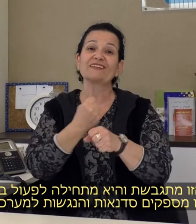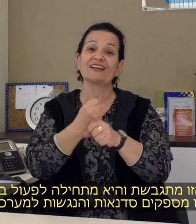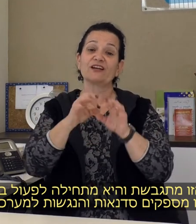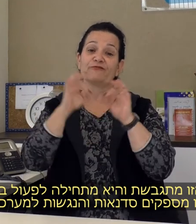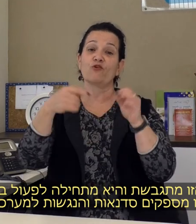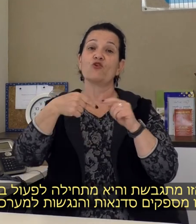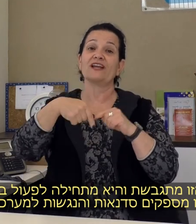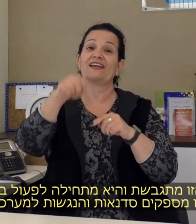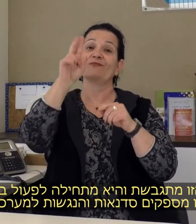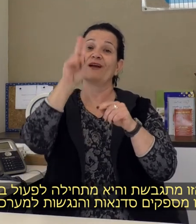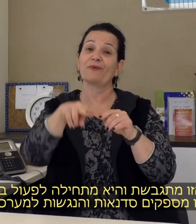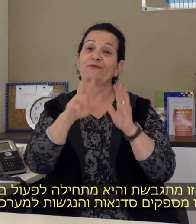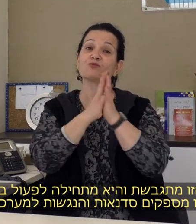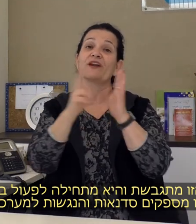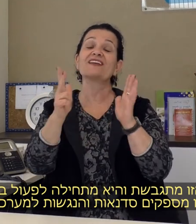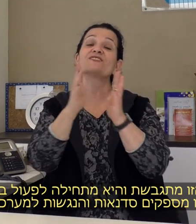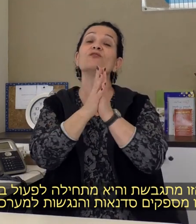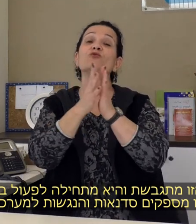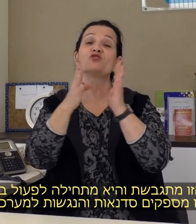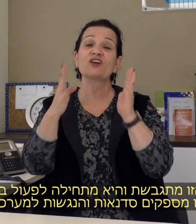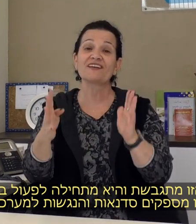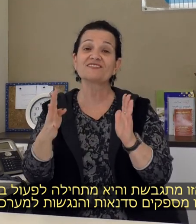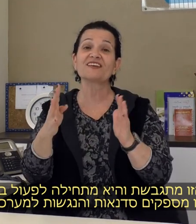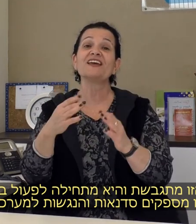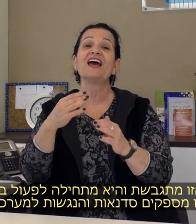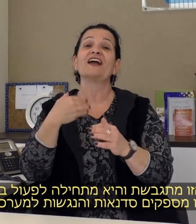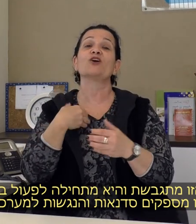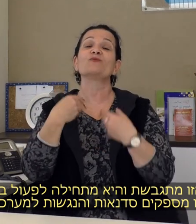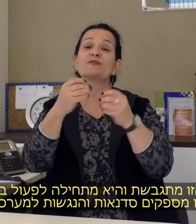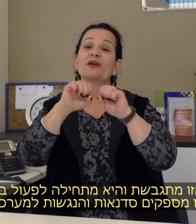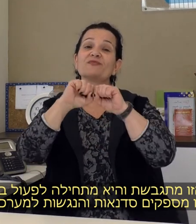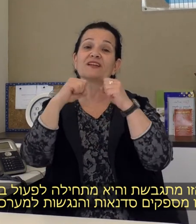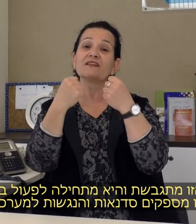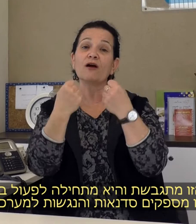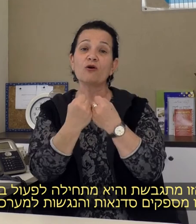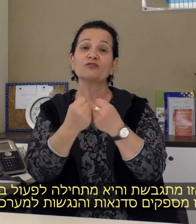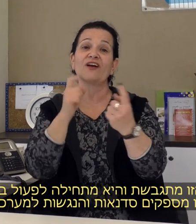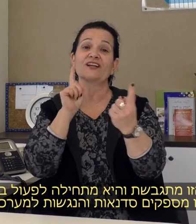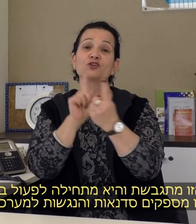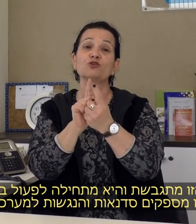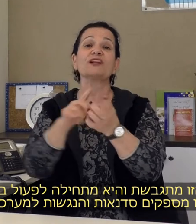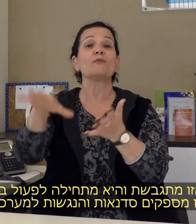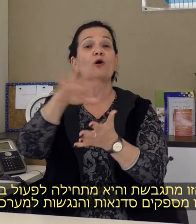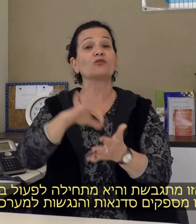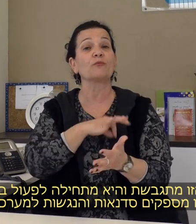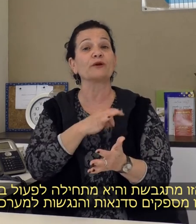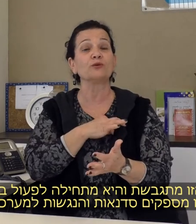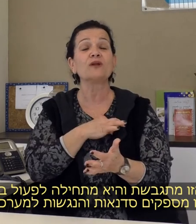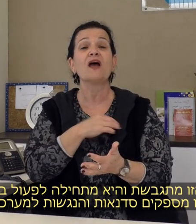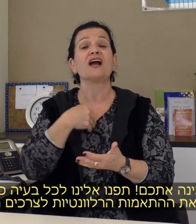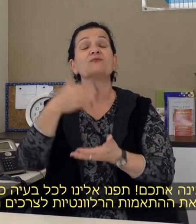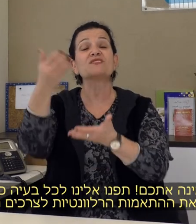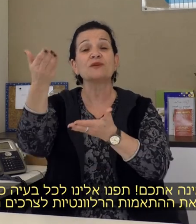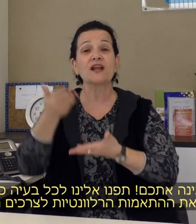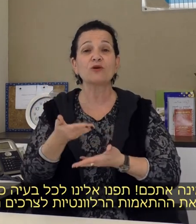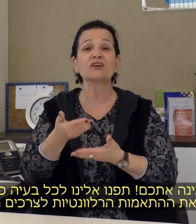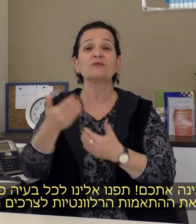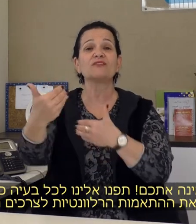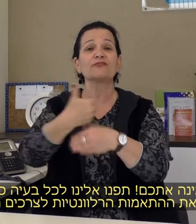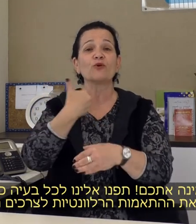מתחילה לפעול ב-2018 ו-19 אנחנו מספקים סדנאות והנגשות למערכות הבריאות אני מזמינה אתכם תפנו